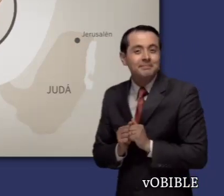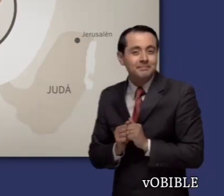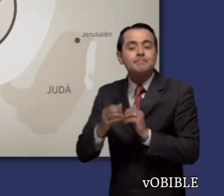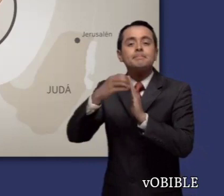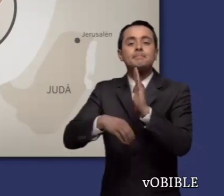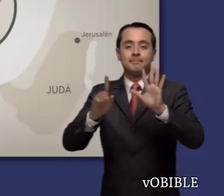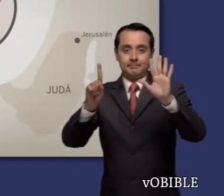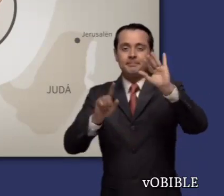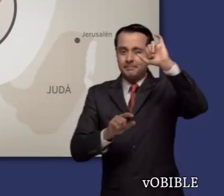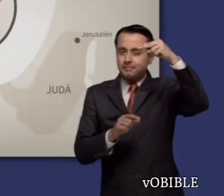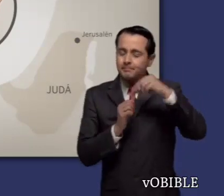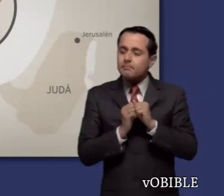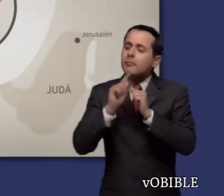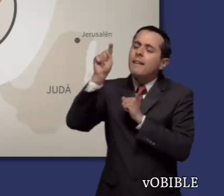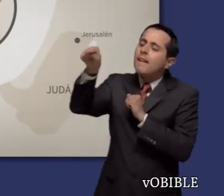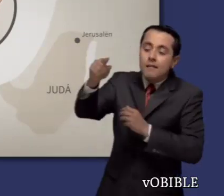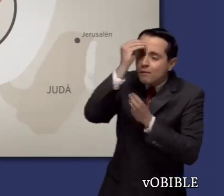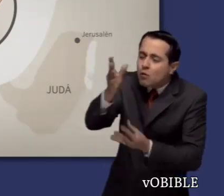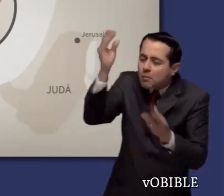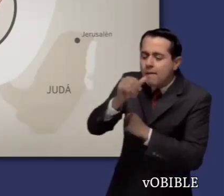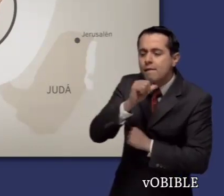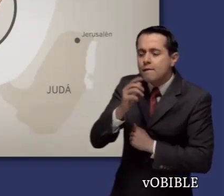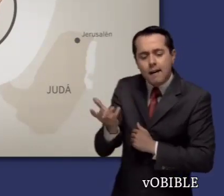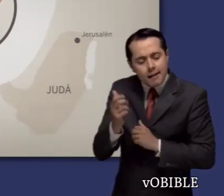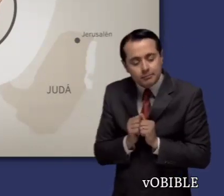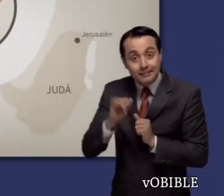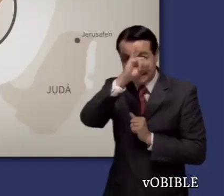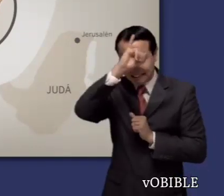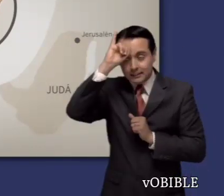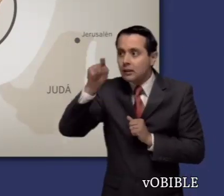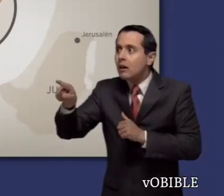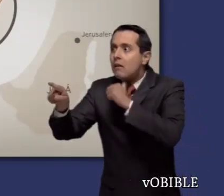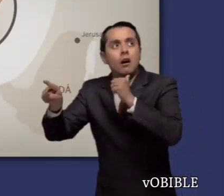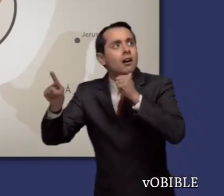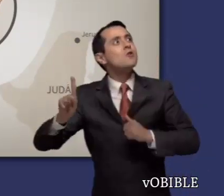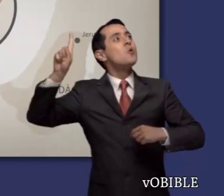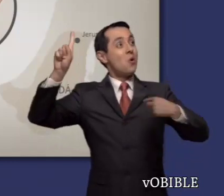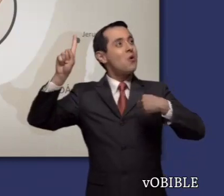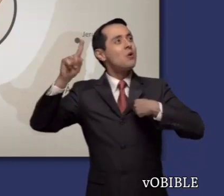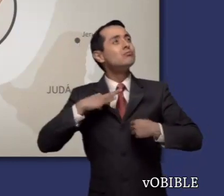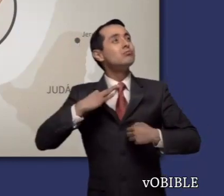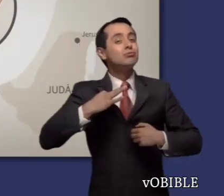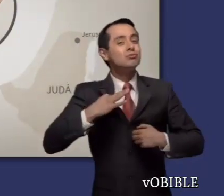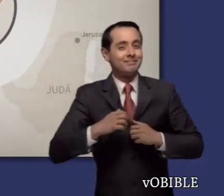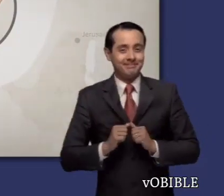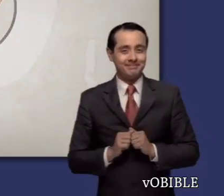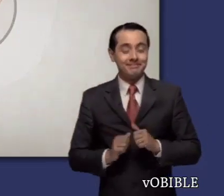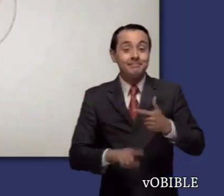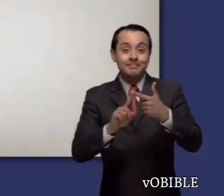Jehová para que sea su mensajero, y demuestra su buena disposición al decir, Aquí estoy yo, envíame.